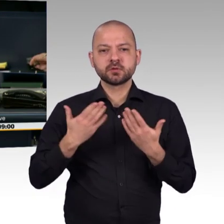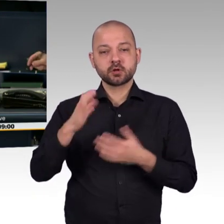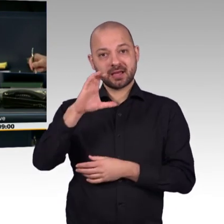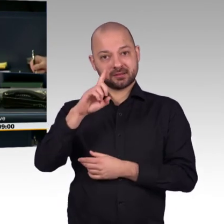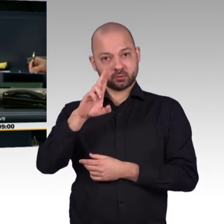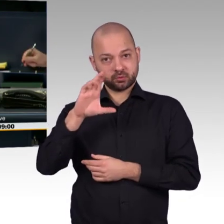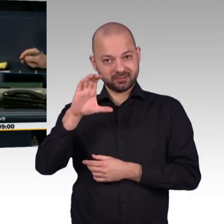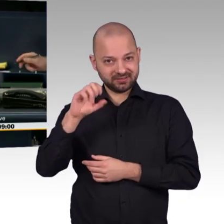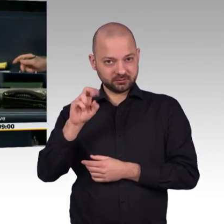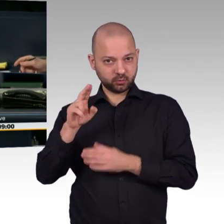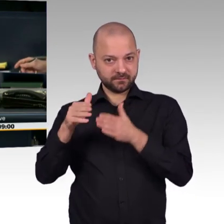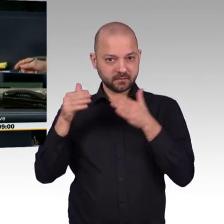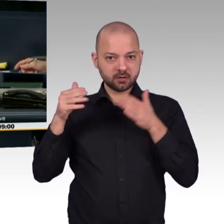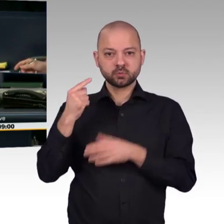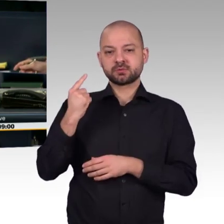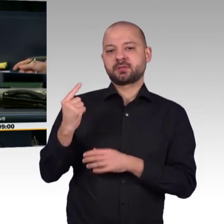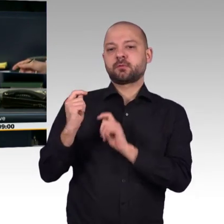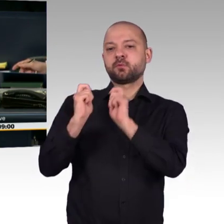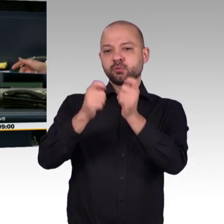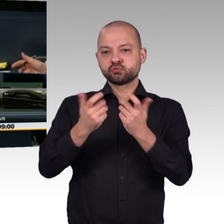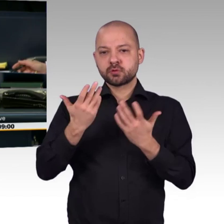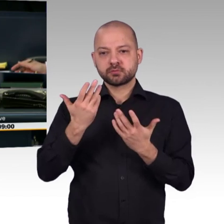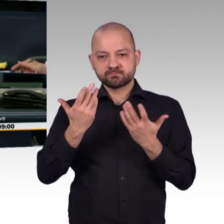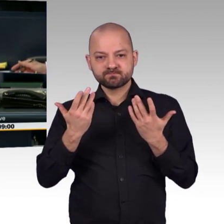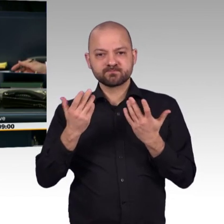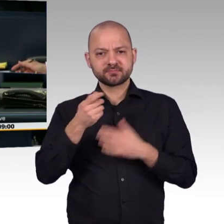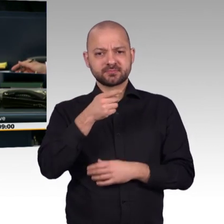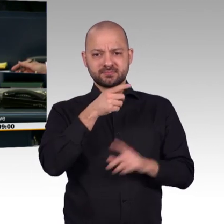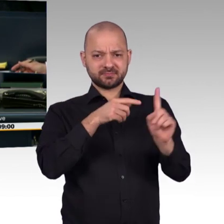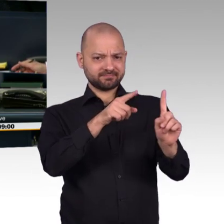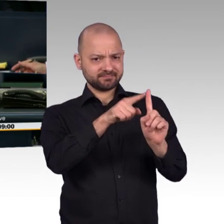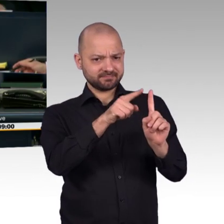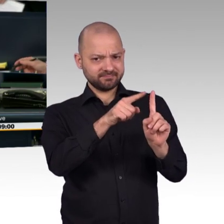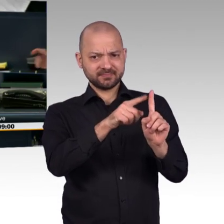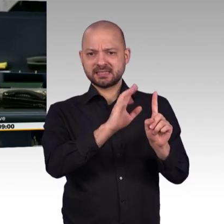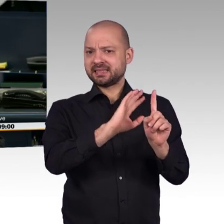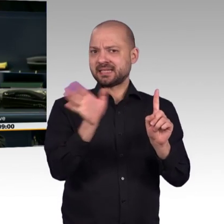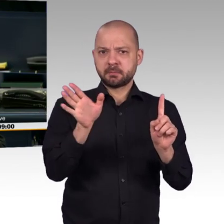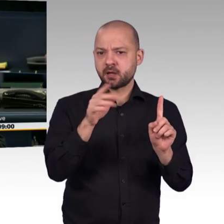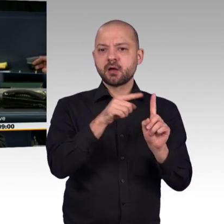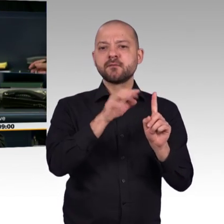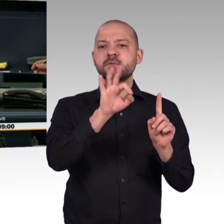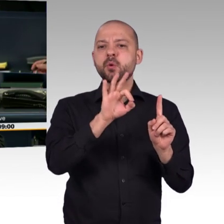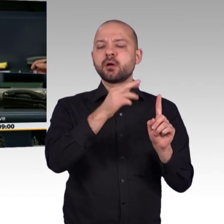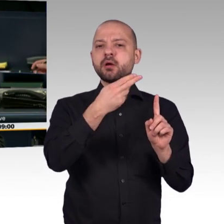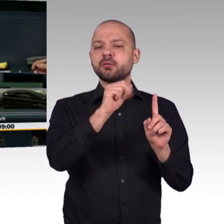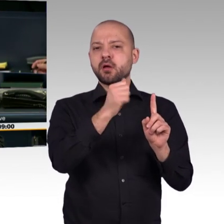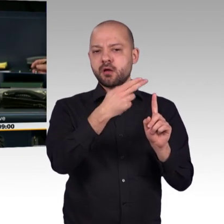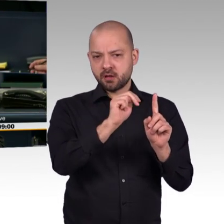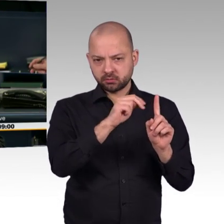Mitglied des Stiftungsrats gewählt. Dann gibt es eine interfraktionelle Vereinbarung, die Tagesordnung, um die